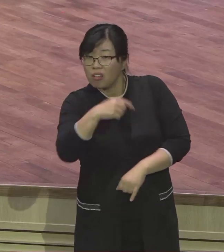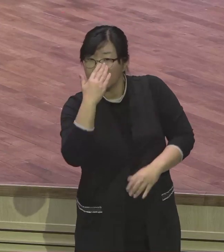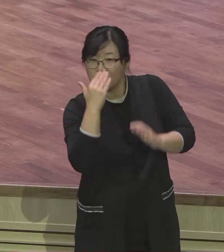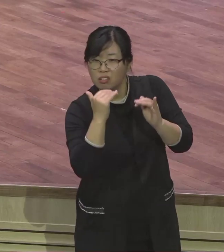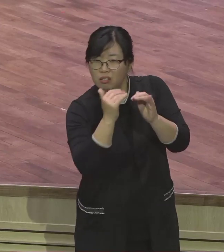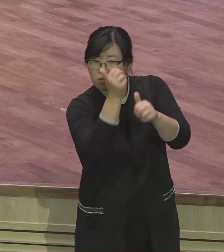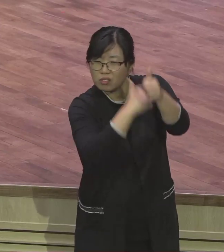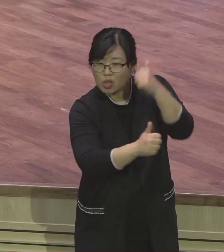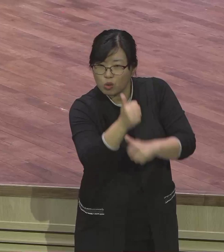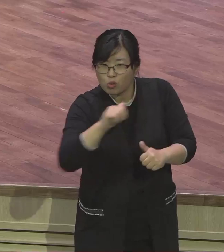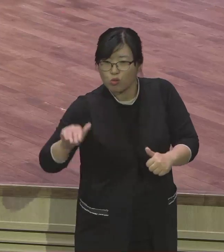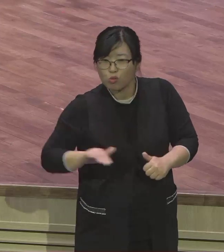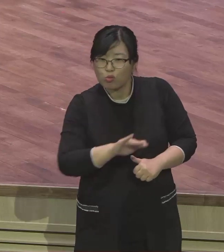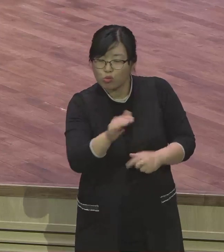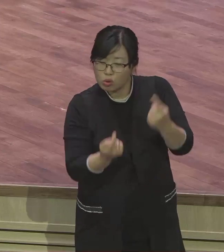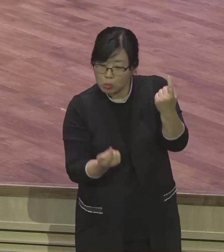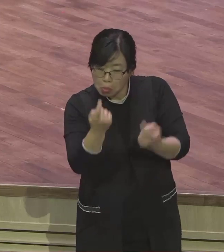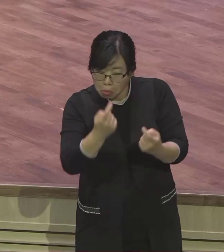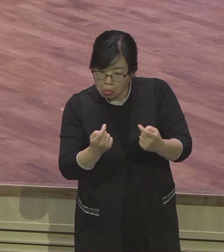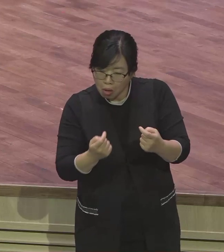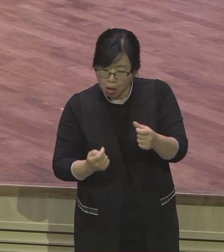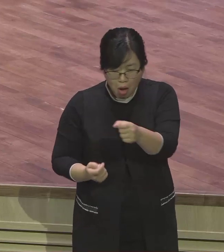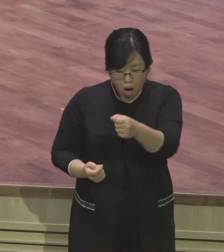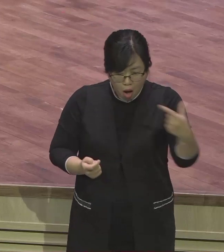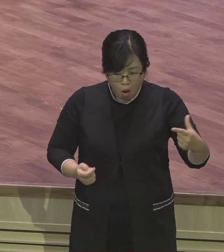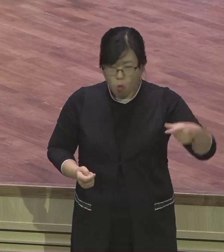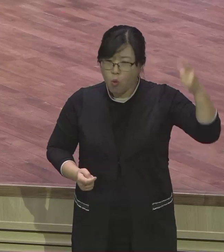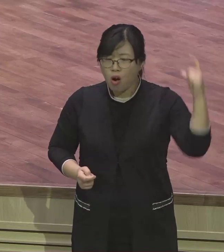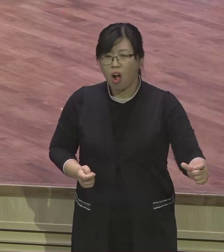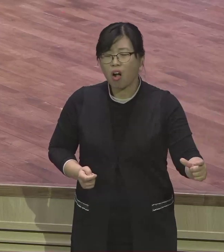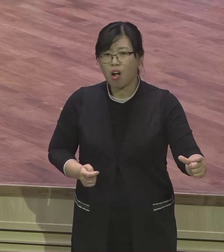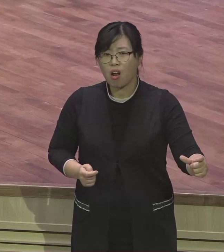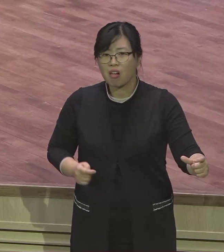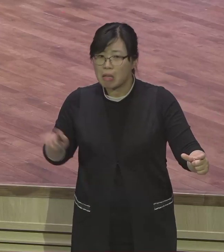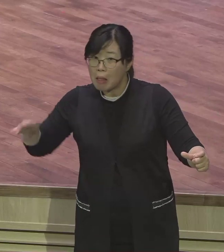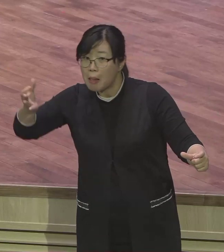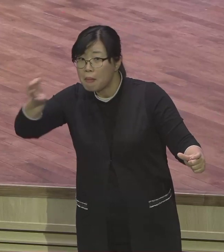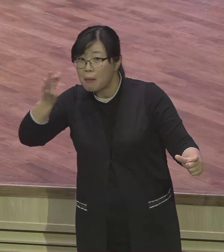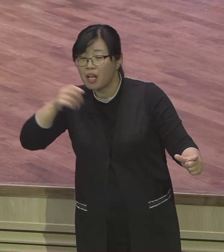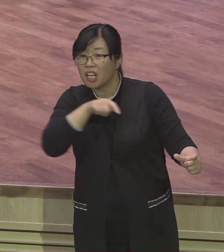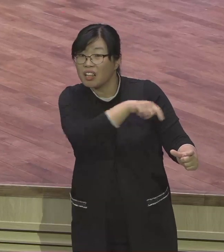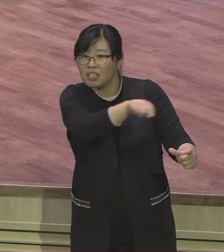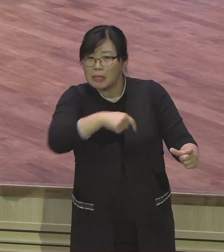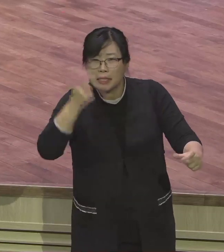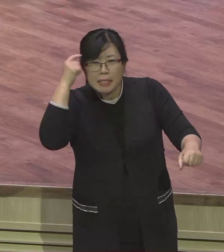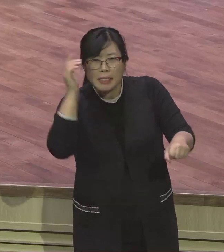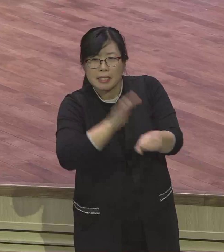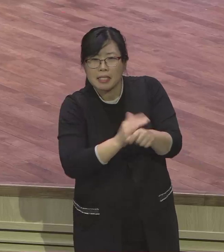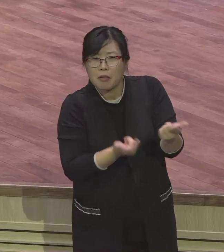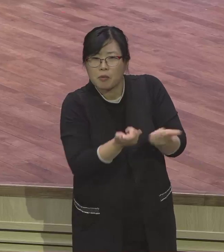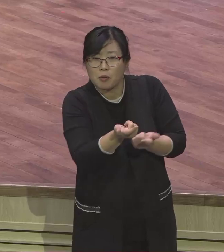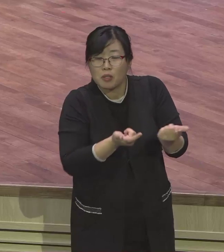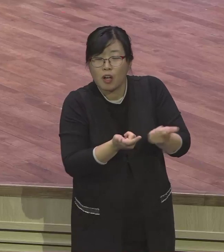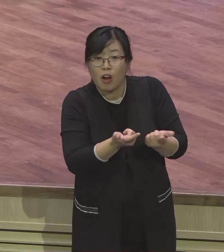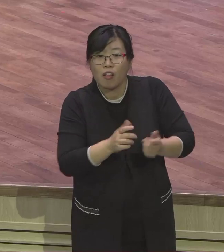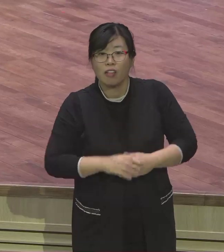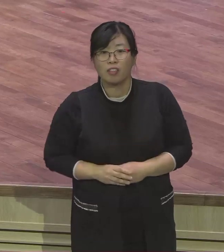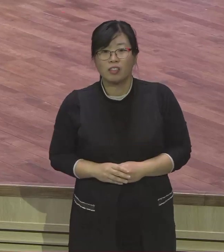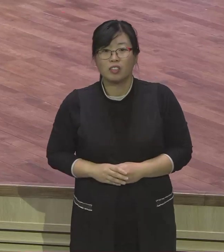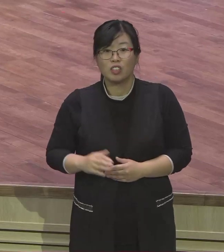많고 강하도다. 자 우리가 그들에게 대하여 지혜롭게 하자 두렵고 그런데 그들이 더 많게 되면 전쟁이 일어날 때